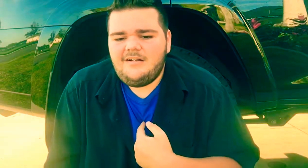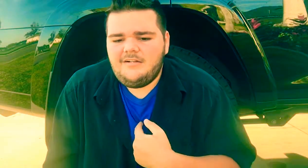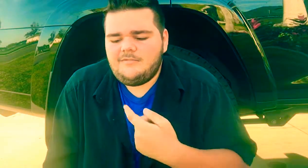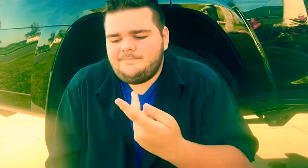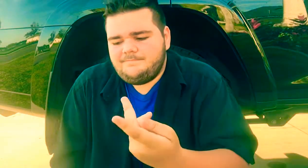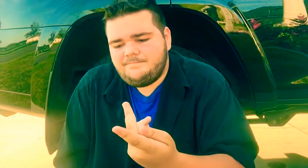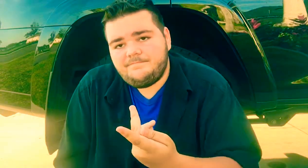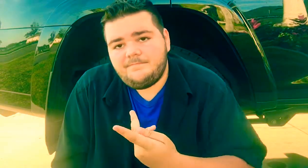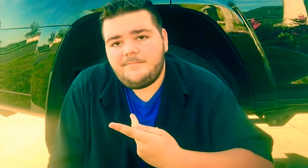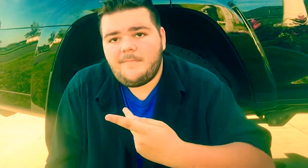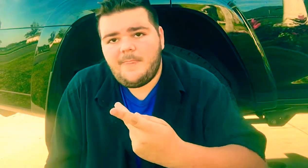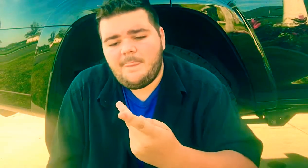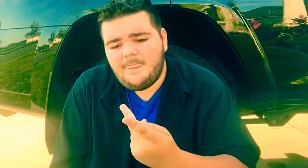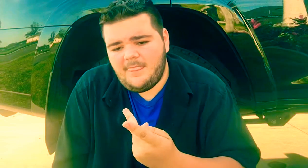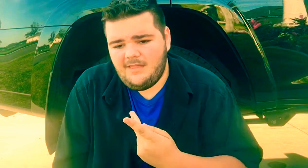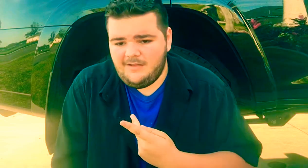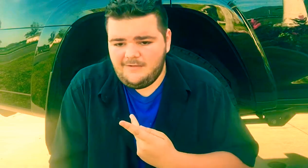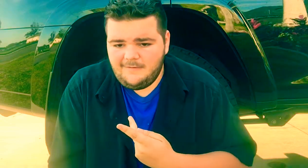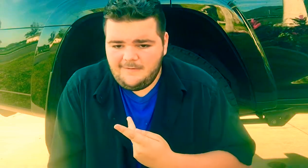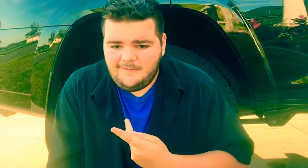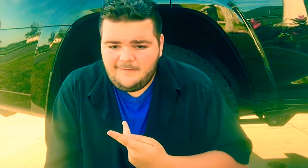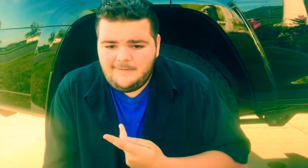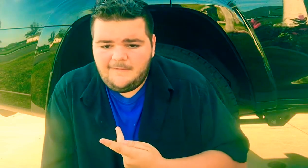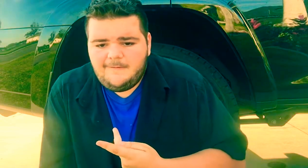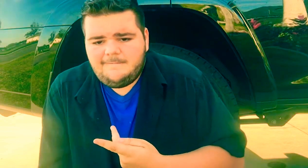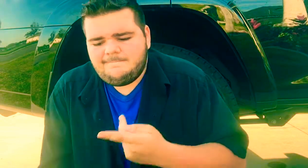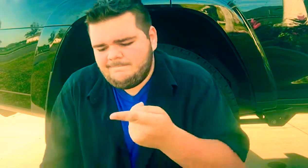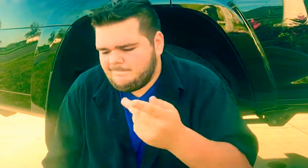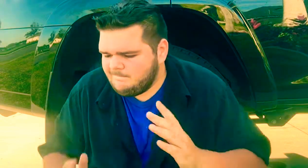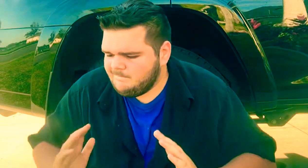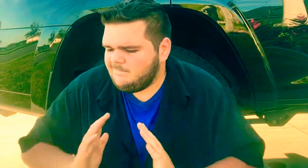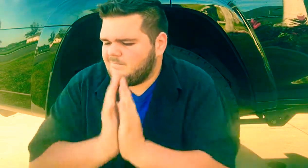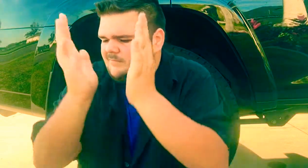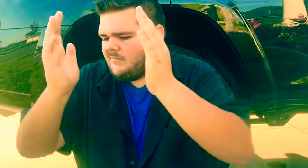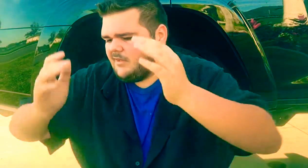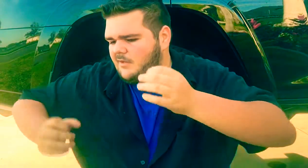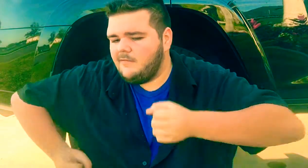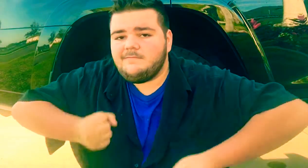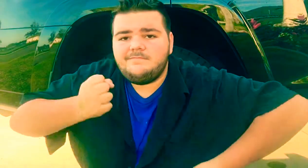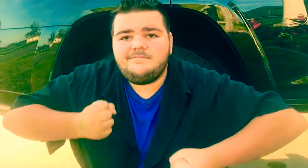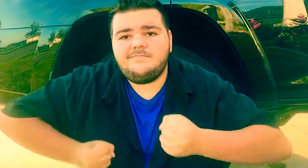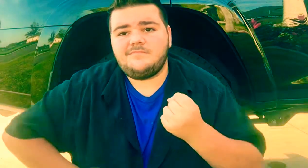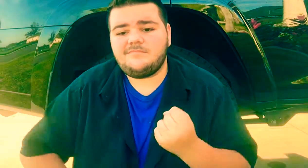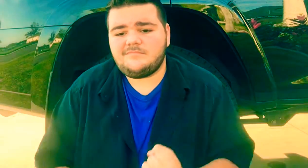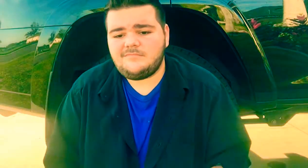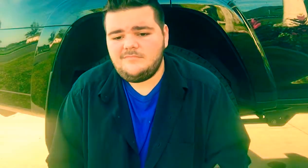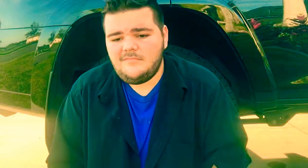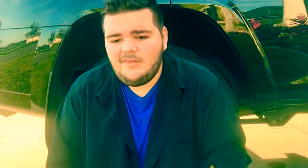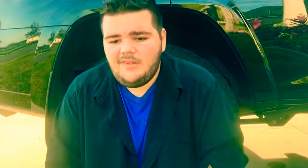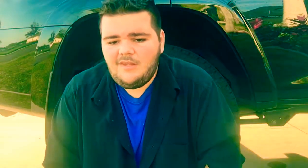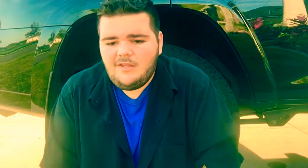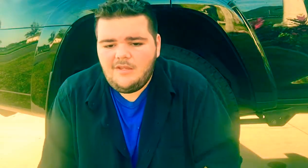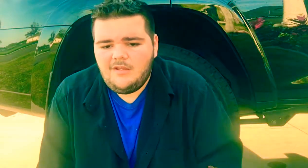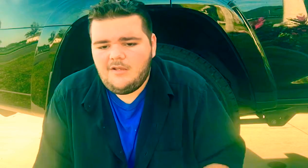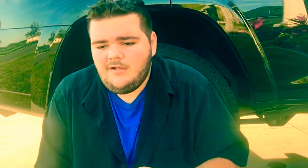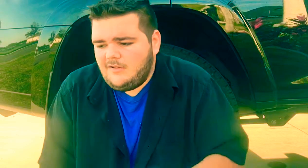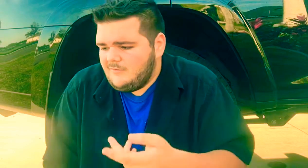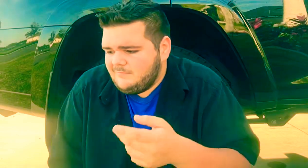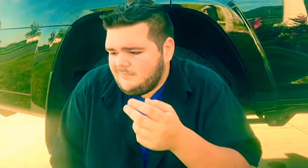ありのまま 走り出すのさ 傷たら君